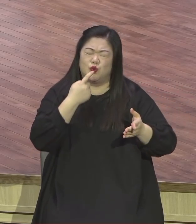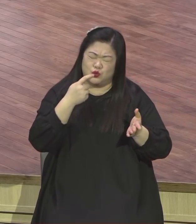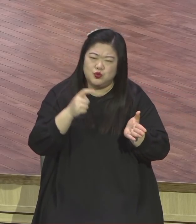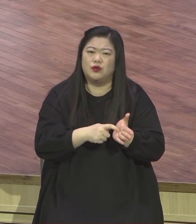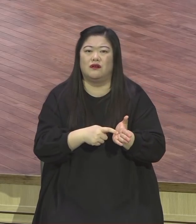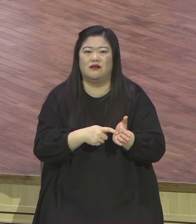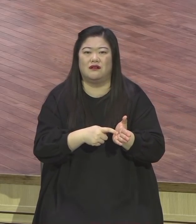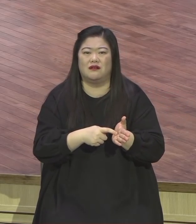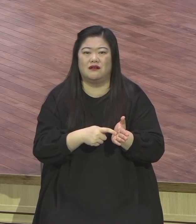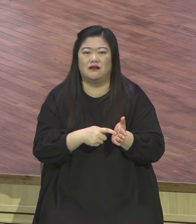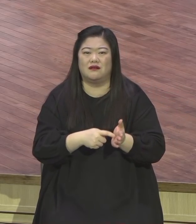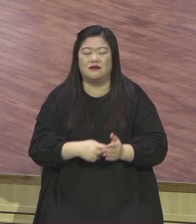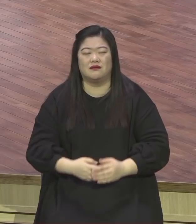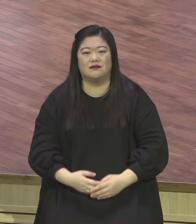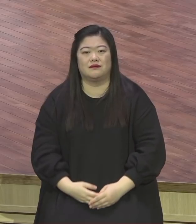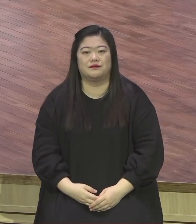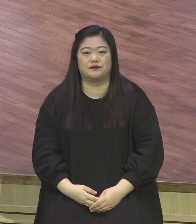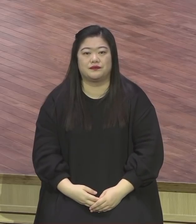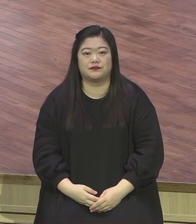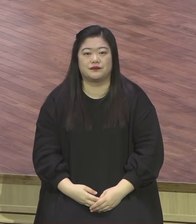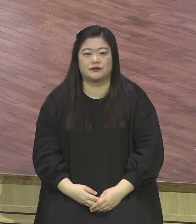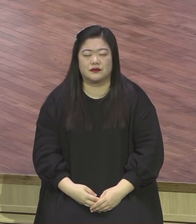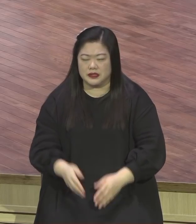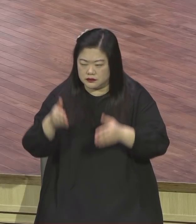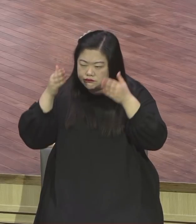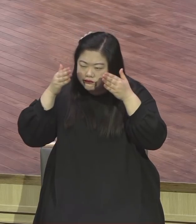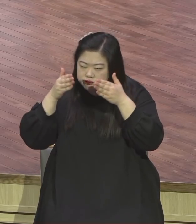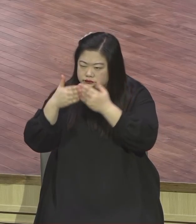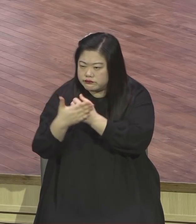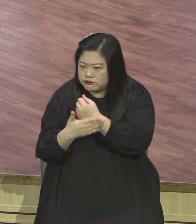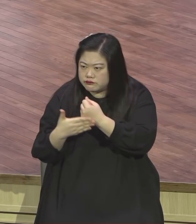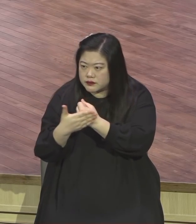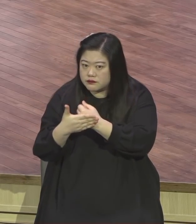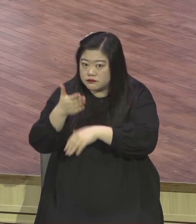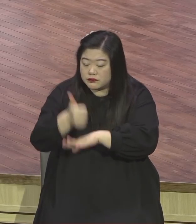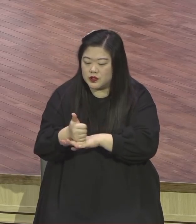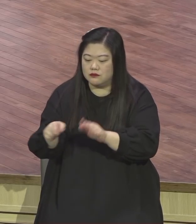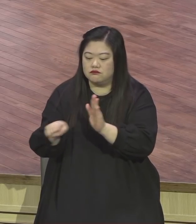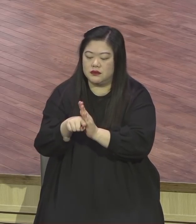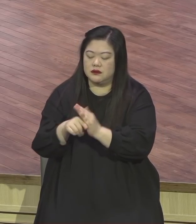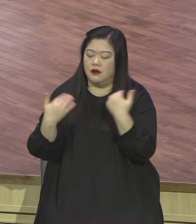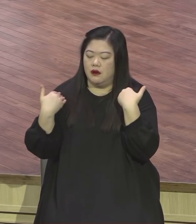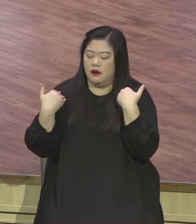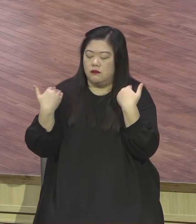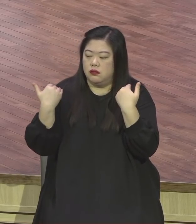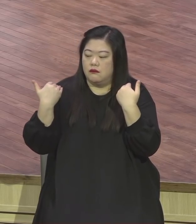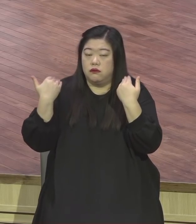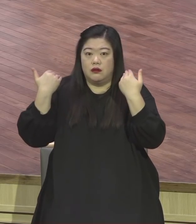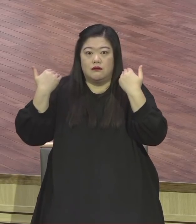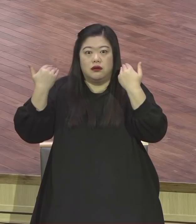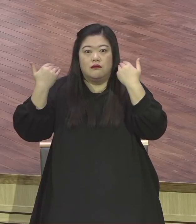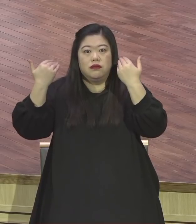믿음의 성장이 확확 되어지죠. 그냥 날마다 깨닫게 되니까 그래서